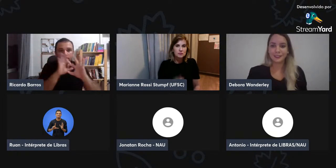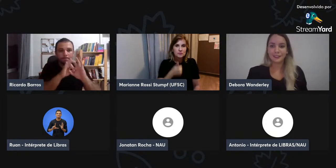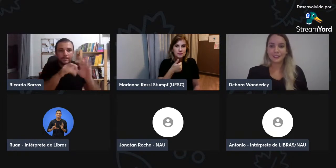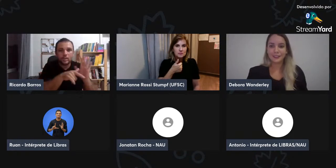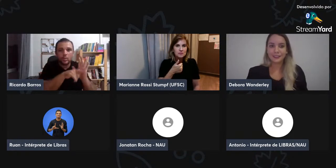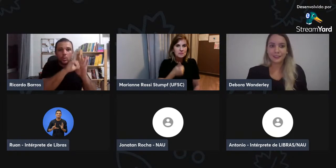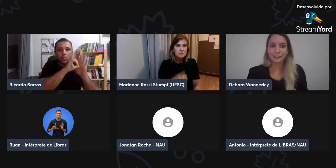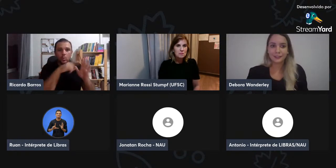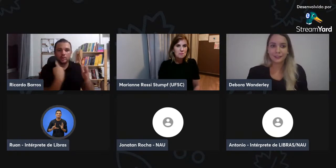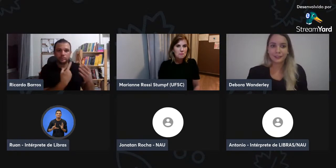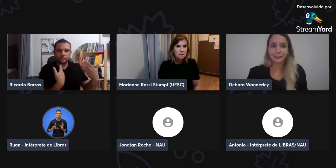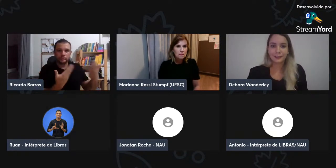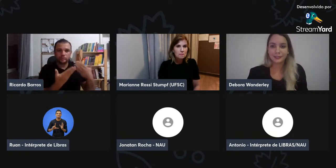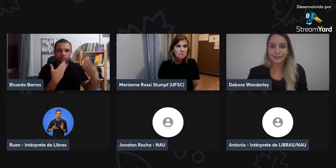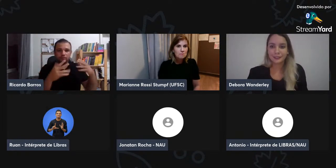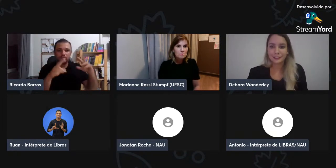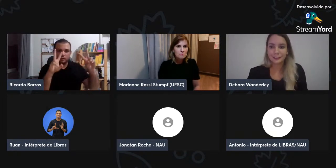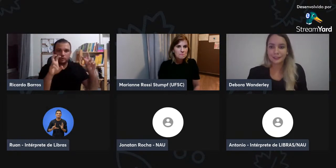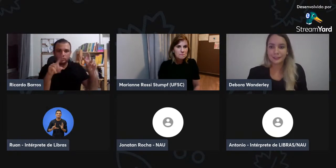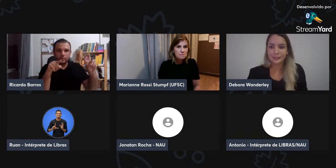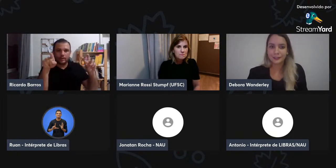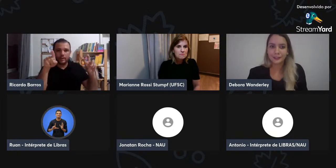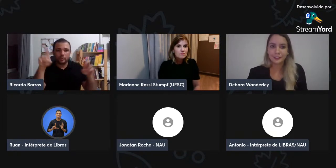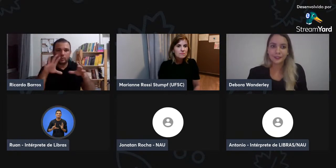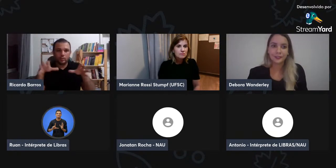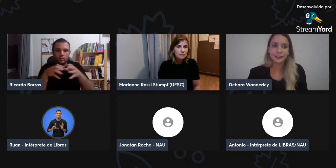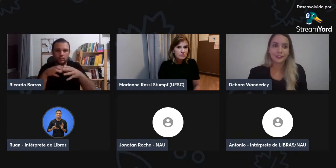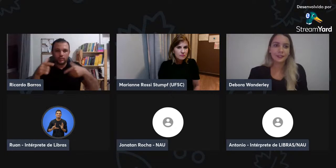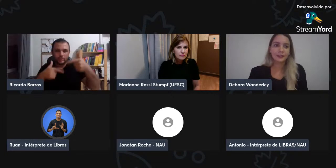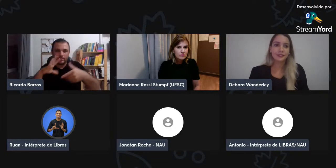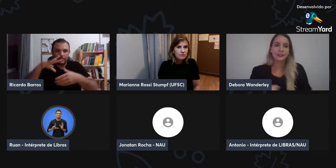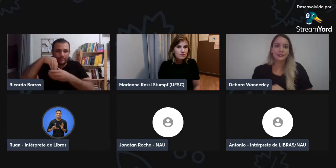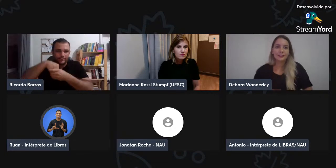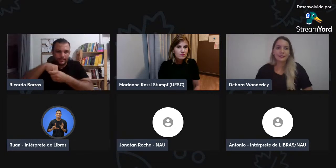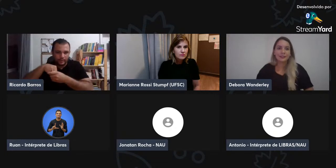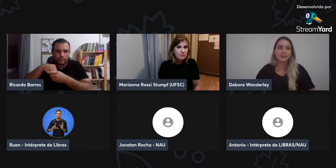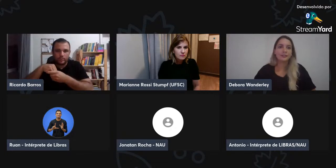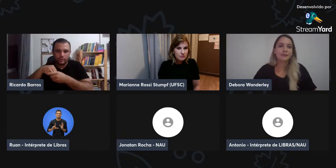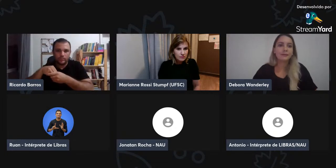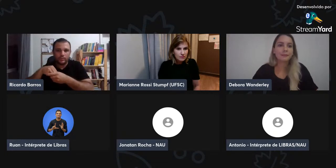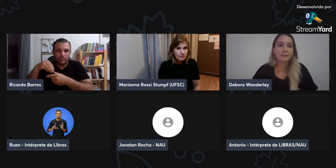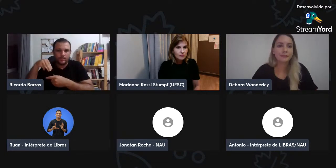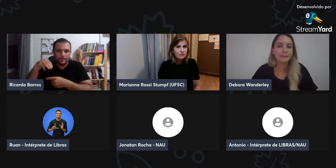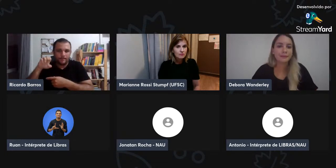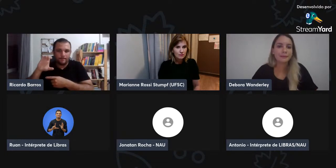Então, tem mais uma pergunta